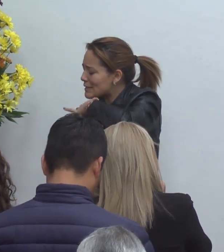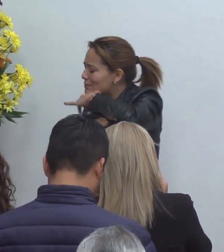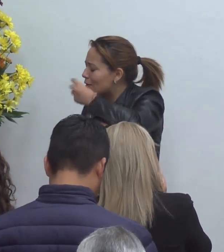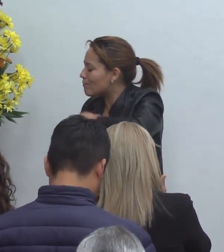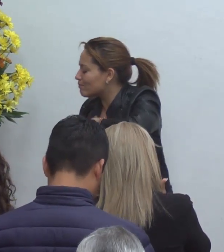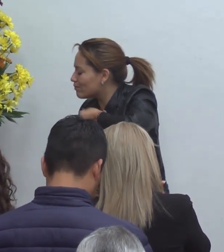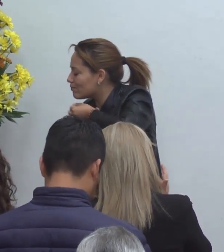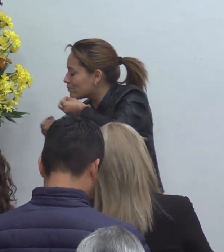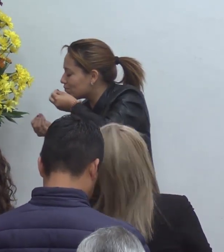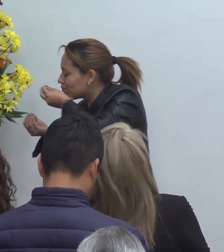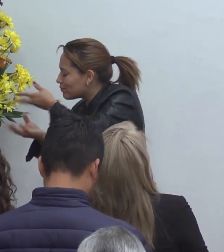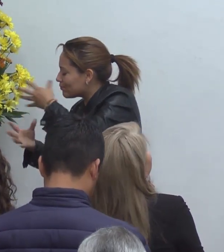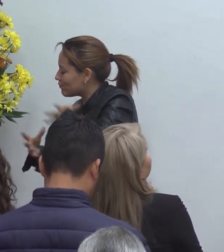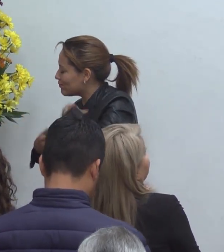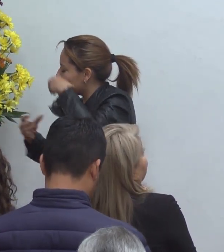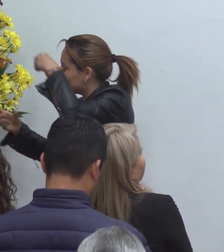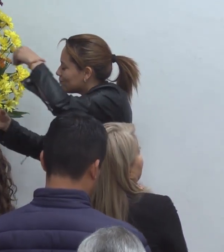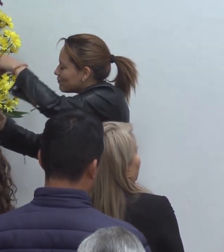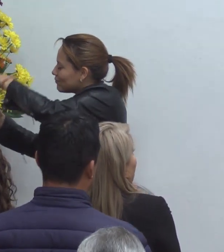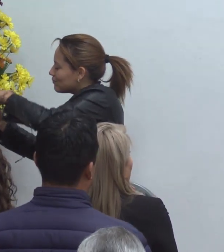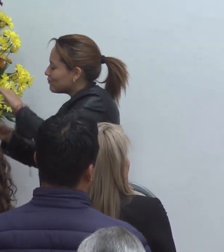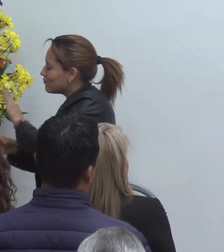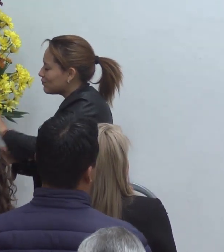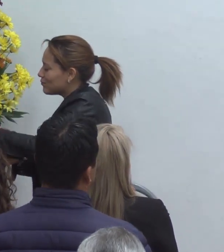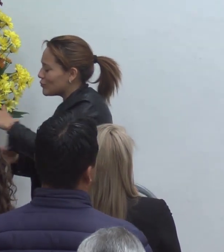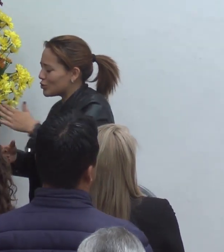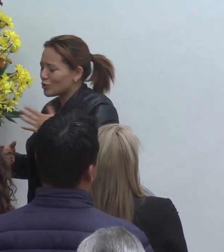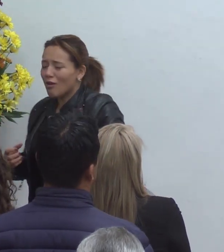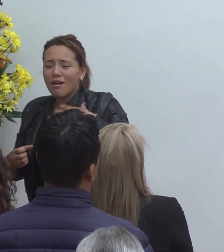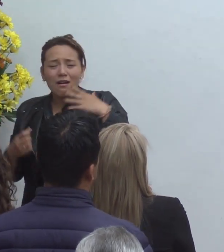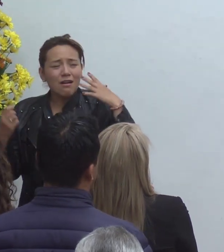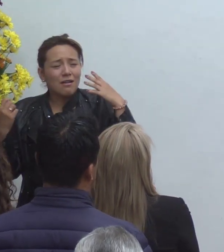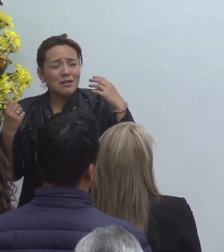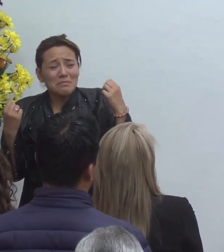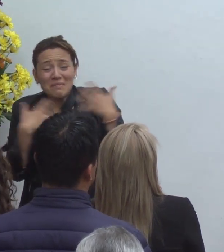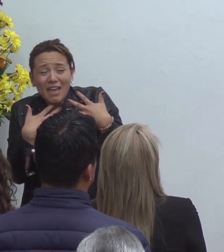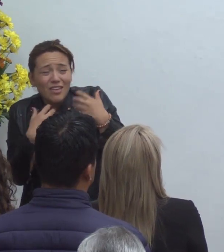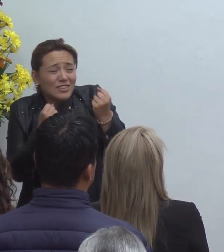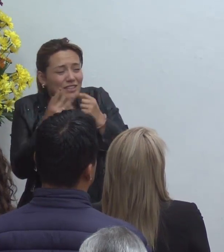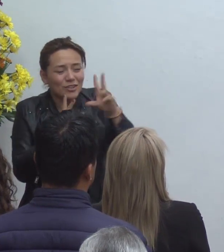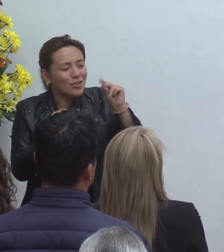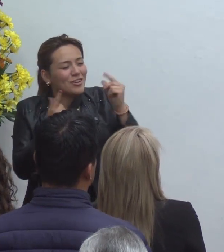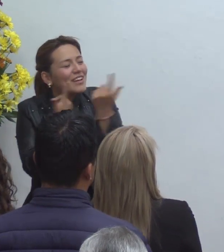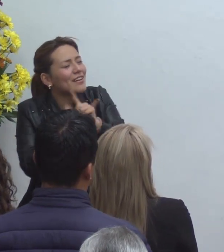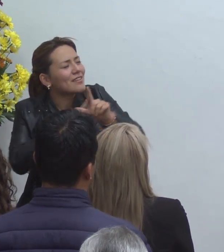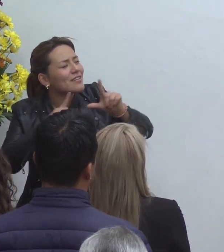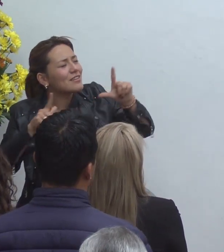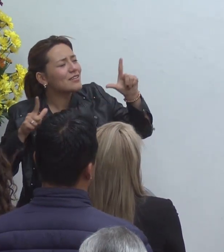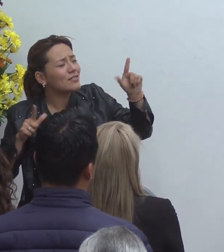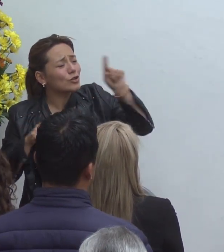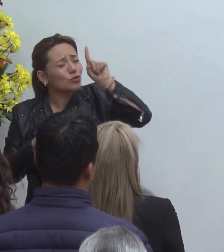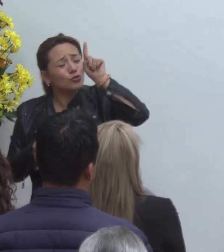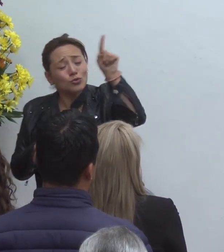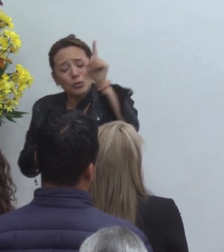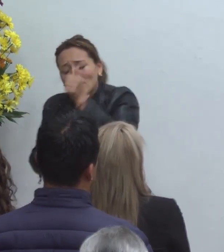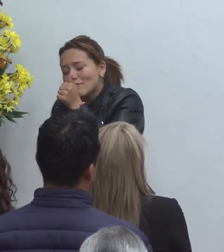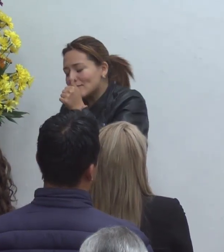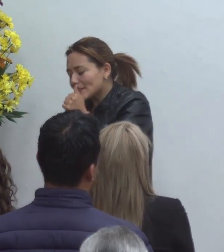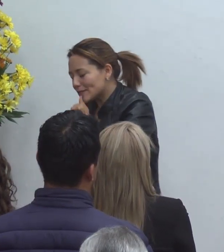nosotros para que sin temor te sirvamos todos los días de nuestra vida eres paciente para con todos no queriendo que